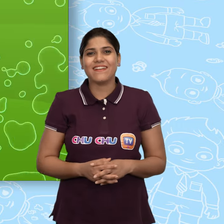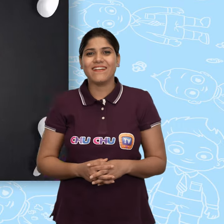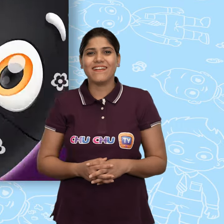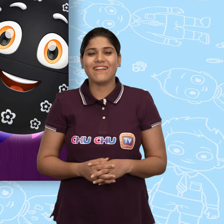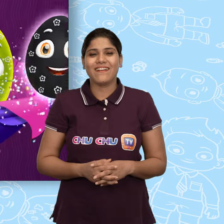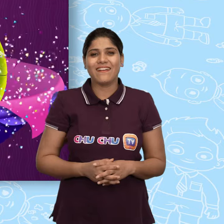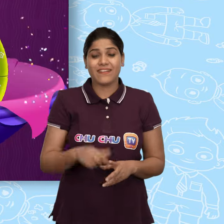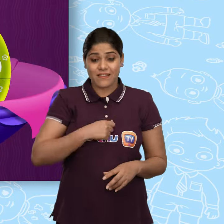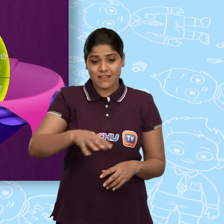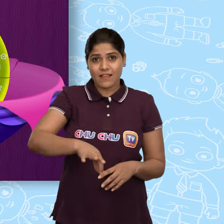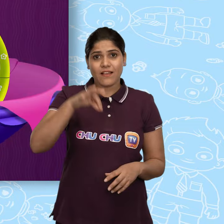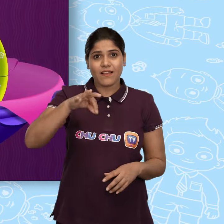मुझे उठाओ